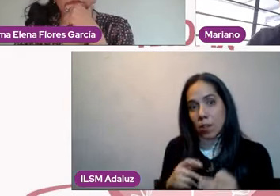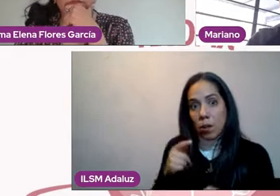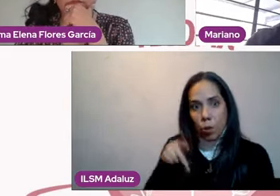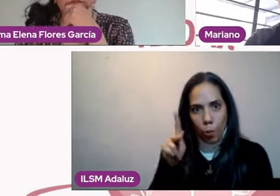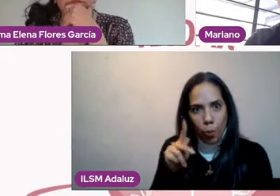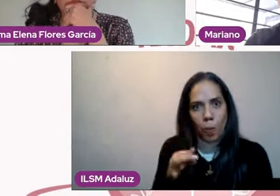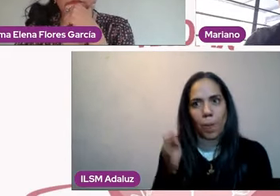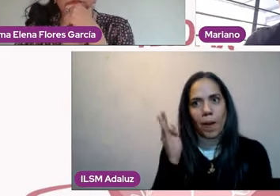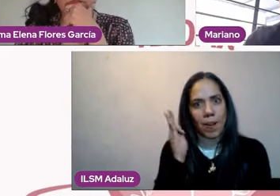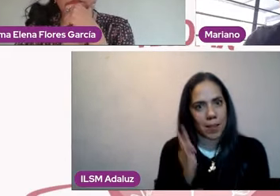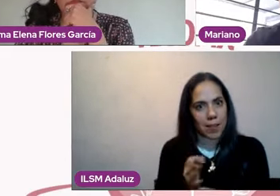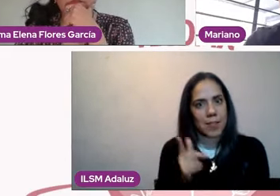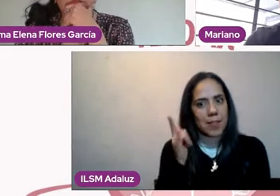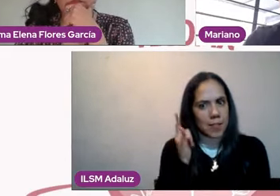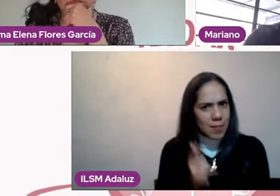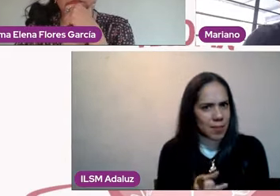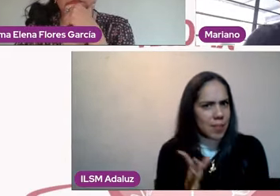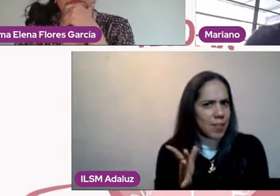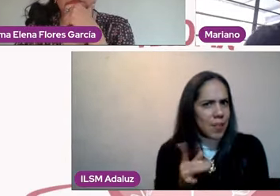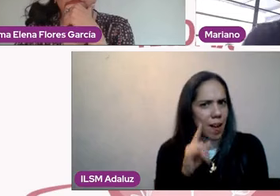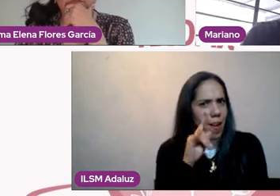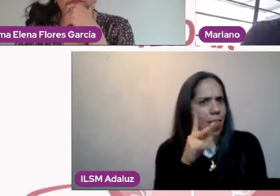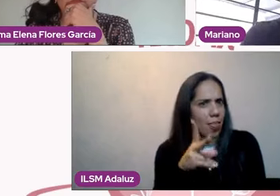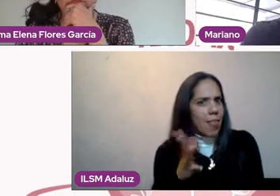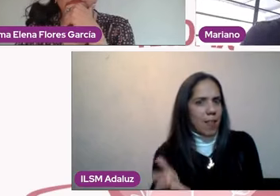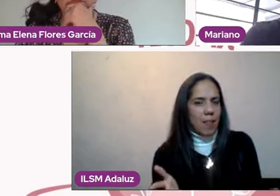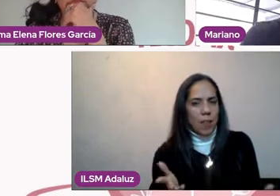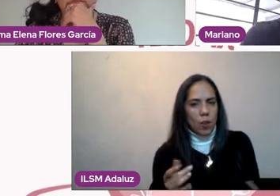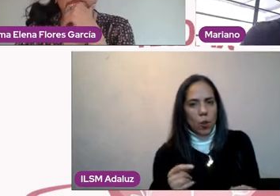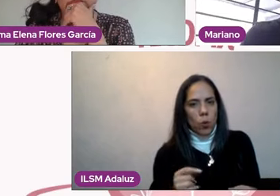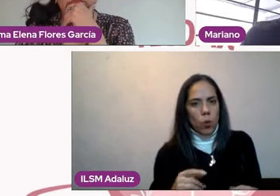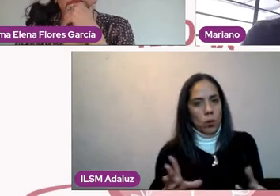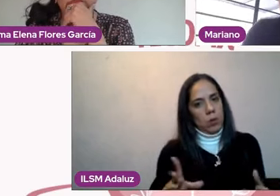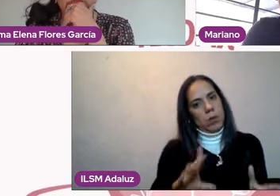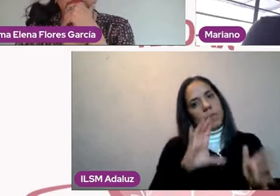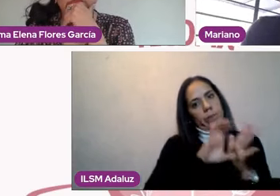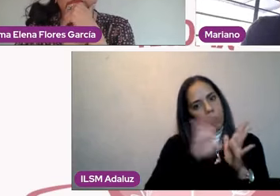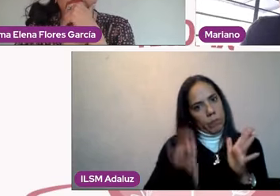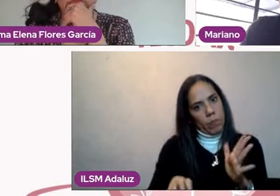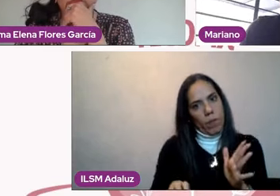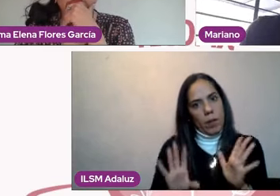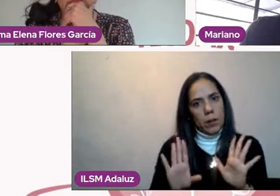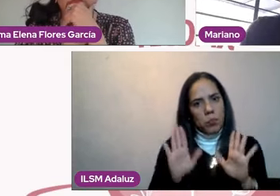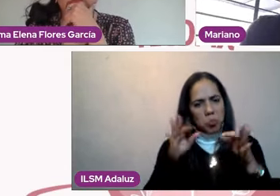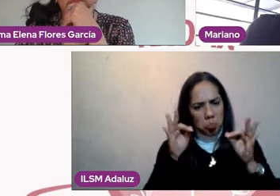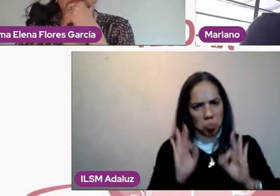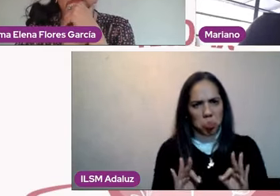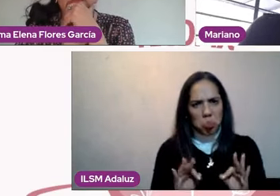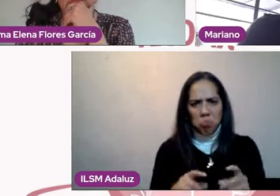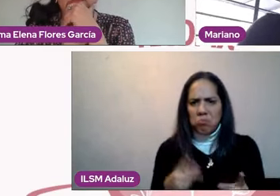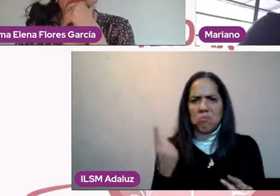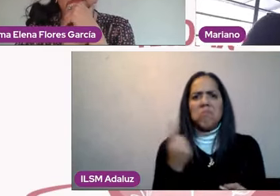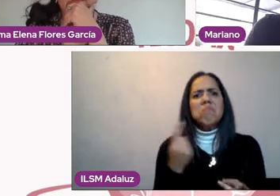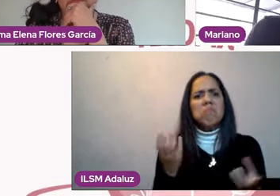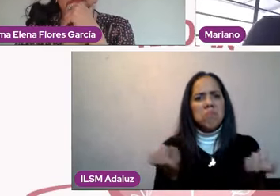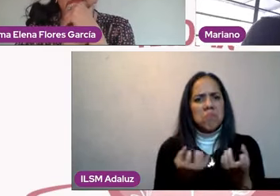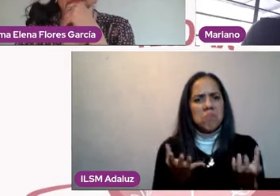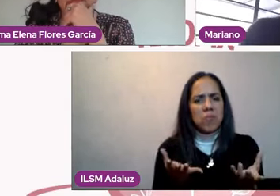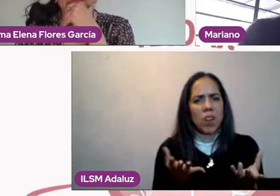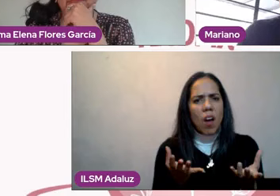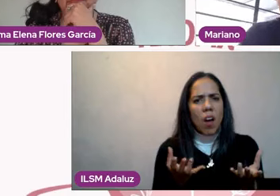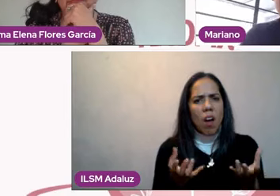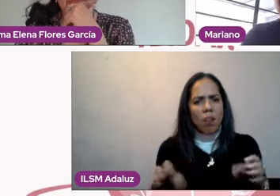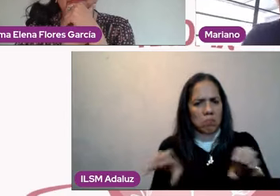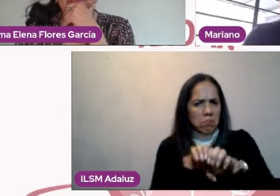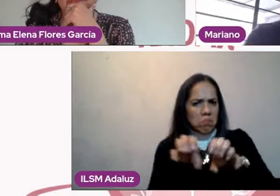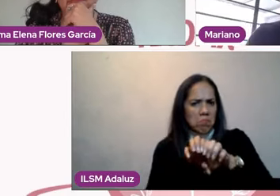cuenta, se van a dar cuenta. Entonces, no actuar, pongámoslo en términos claros, yo, ¿cómo le voy a enseñar a mi